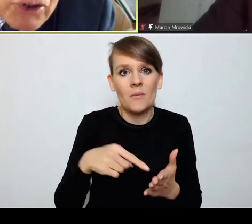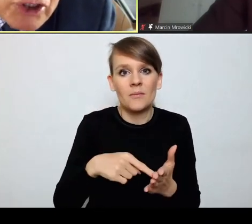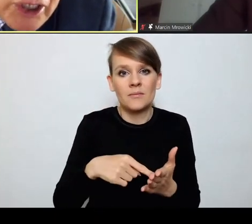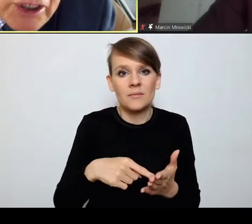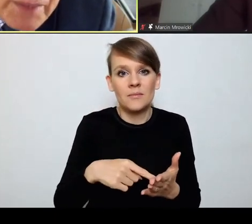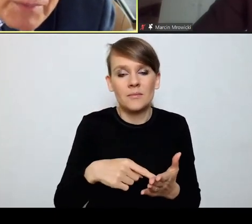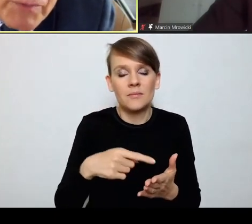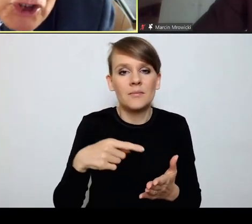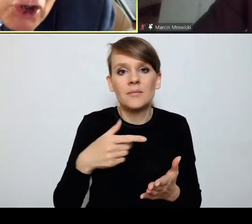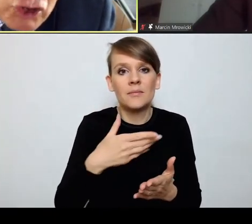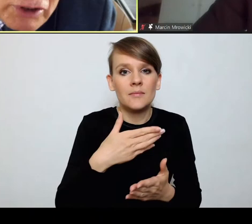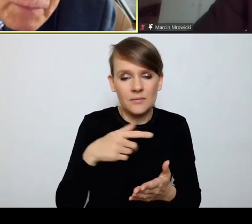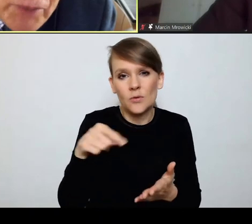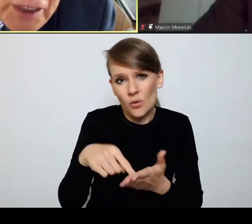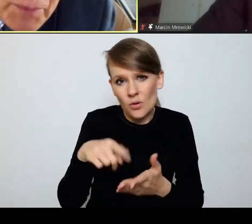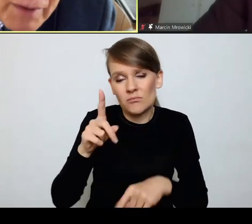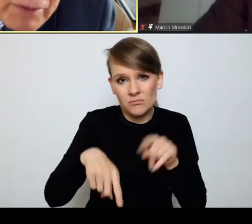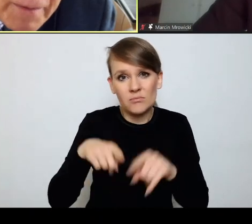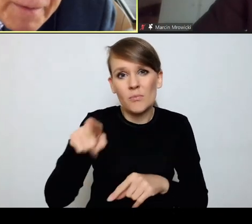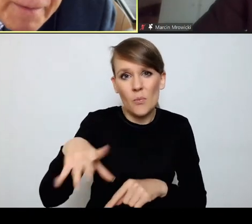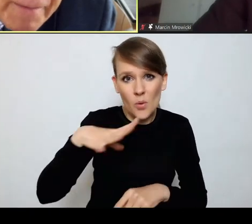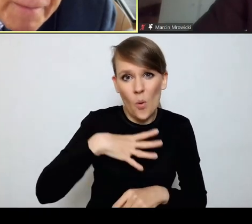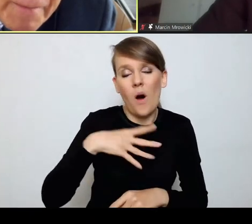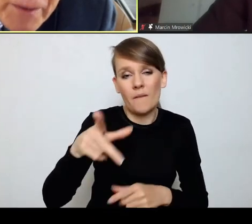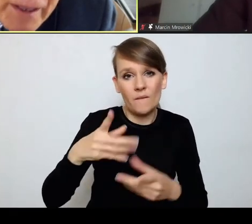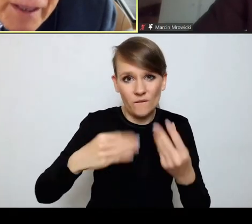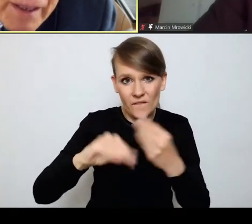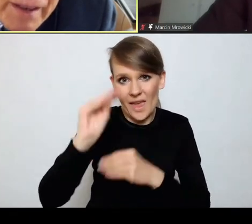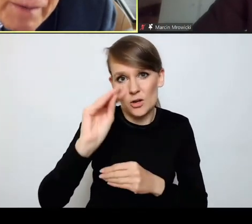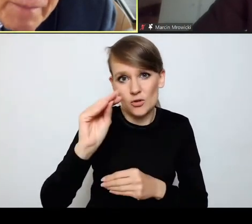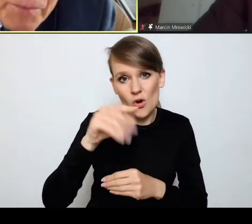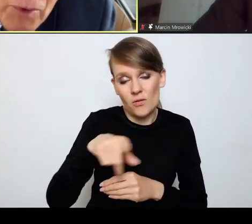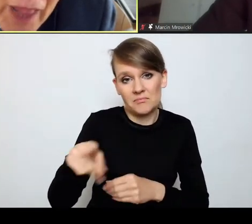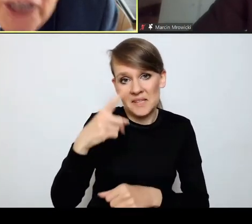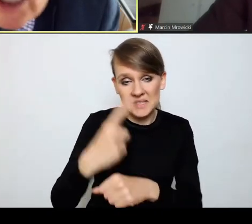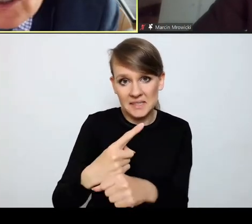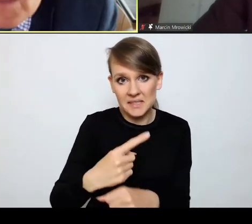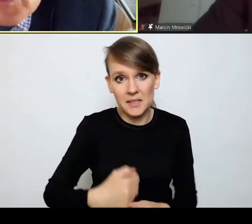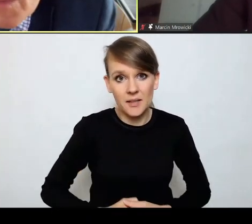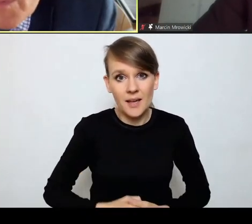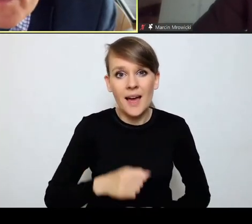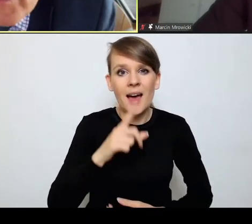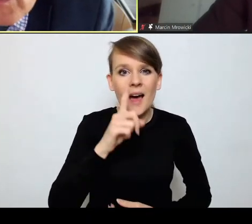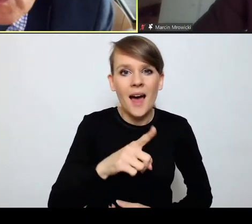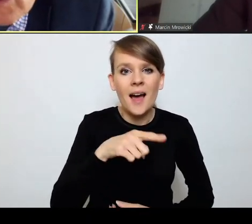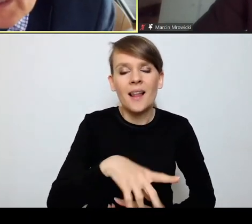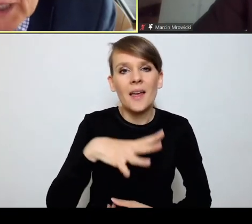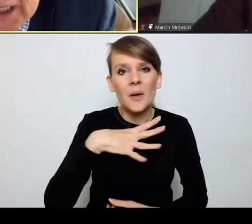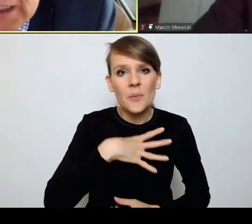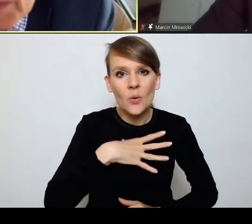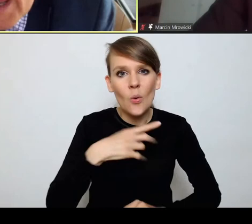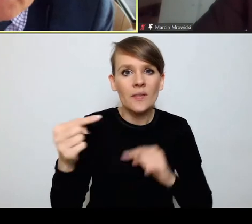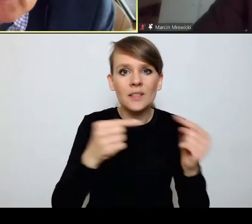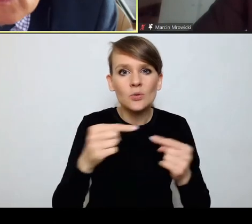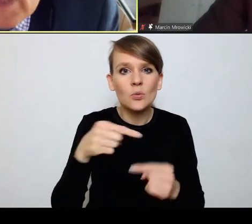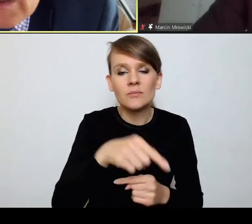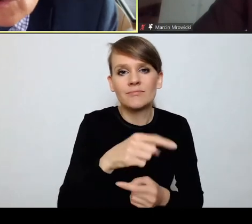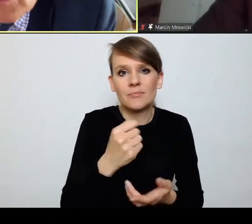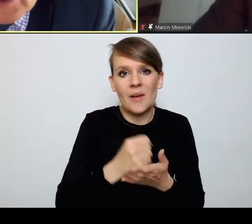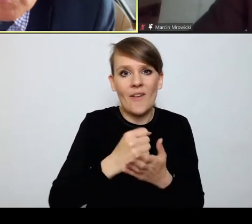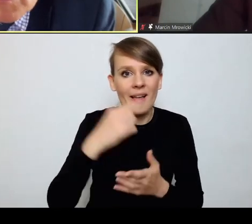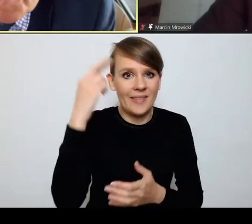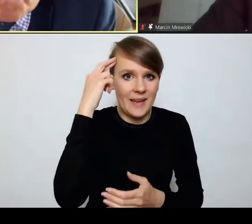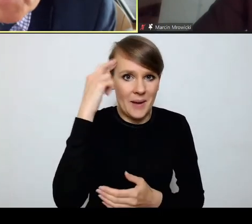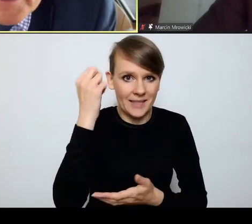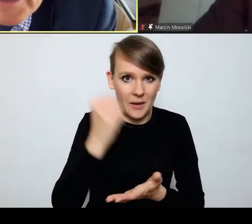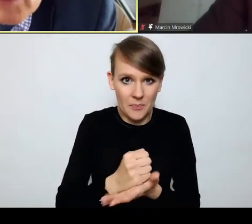z rozstrzygnięciem większości w tej sprawie. No ale rzecz rozbiła po pewną interpretację prawa. No odmiennie